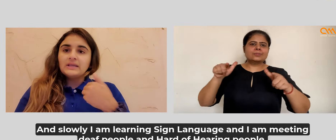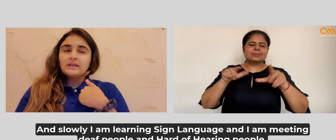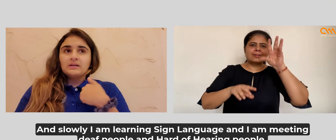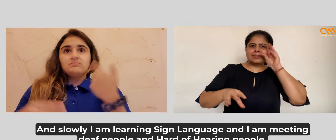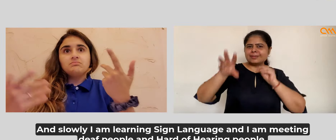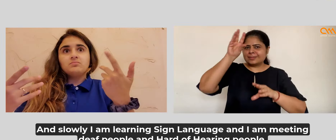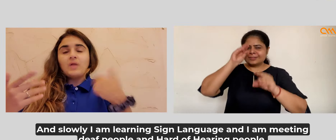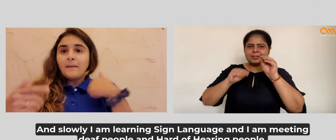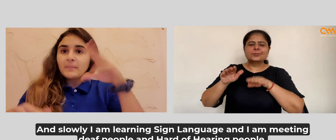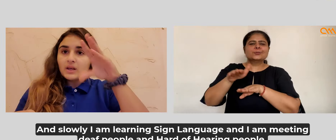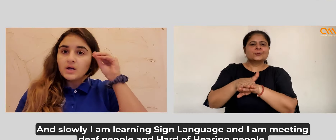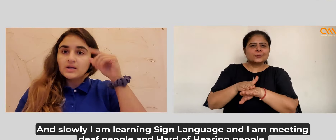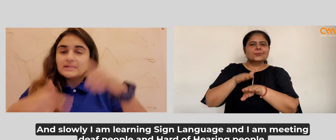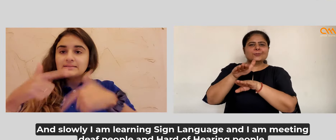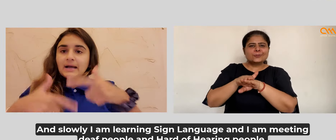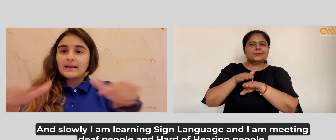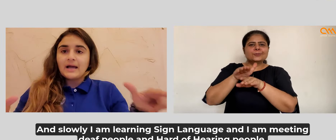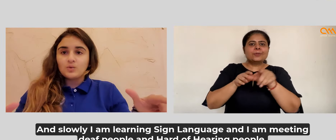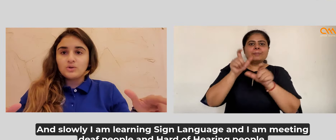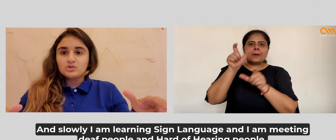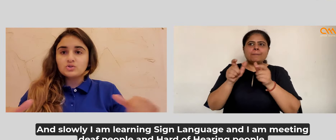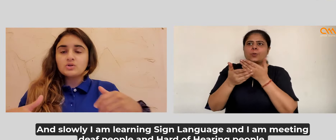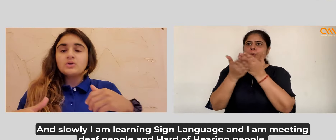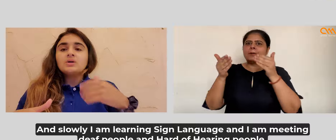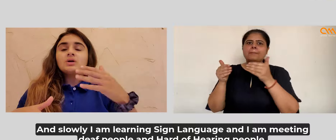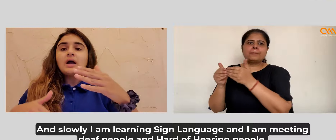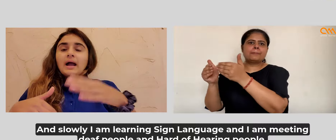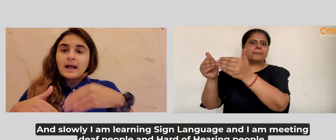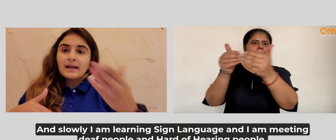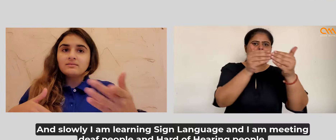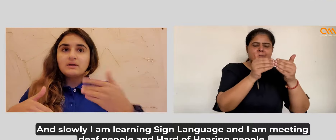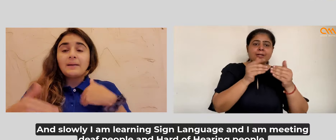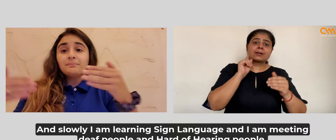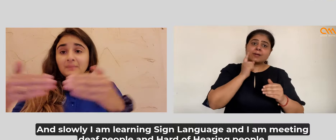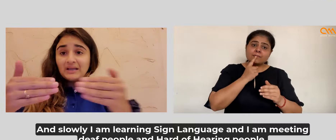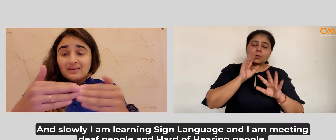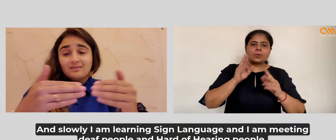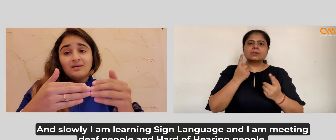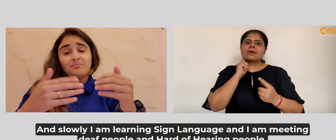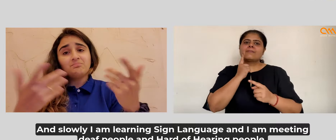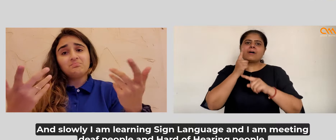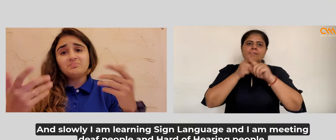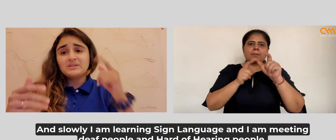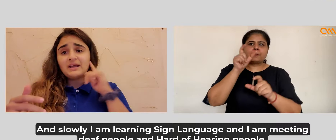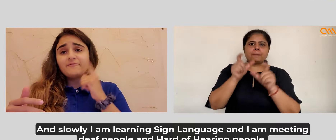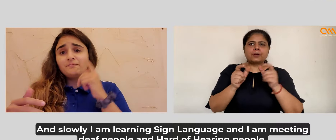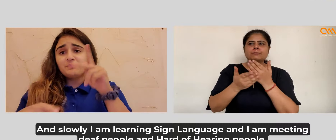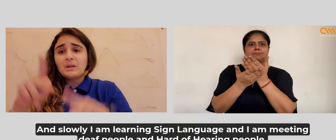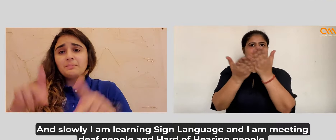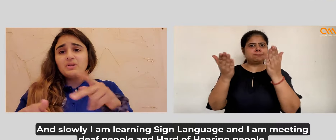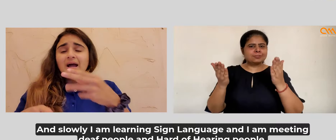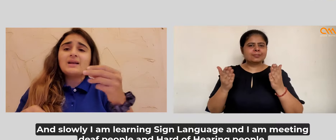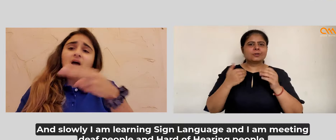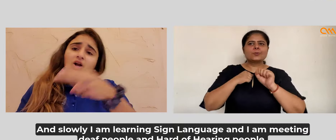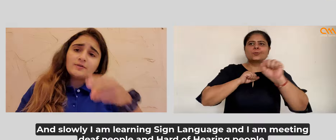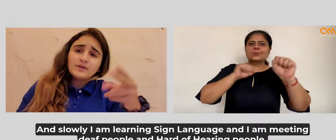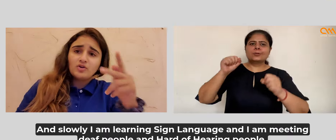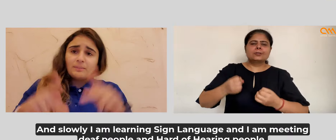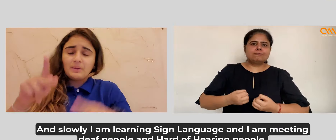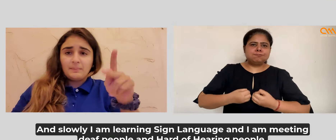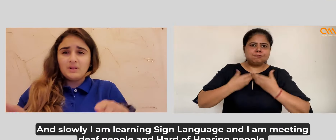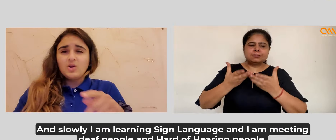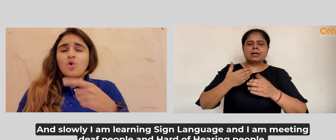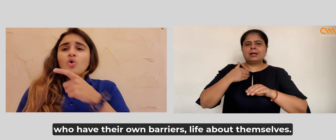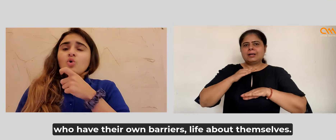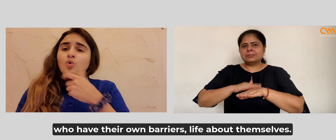समझाया। इसी के साथ मैं सांकितिक भाषा भी समय के साथ सीख रही हूँ और बधर वह सुनने में कठनाई